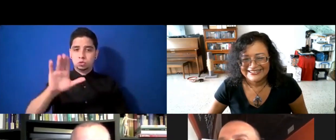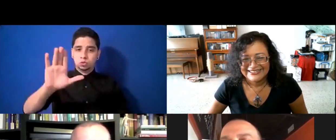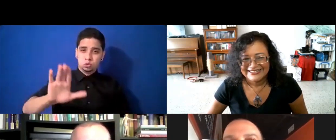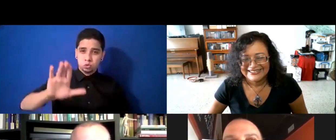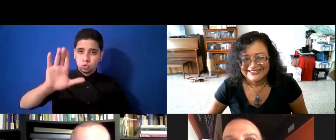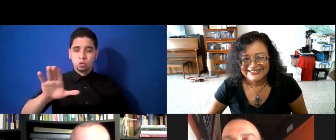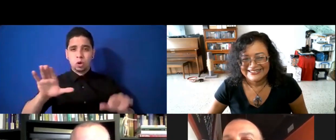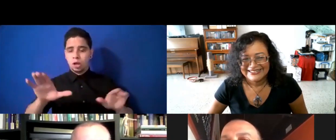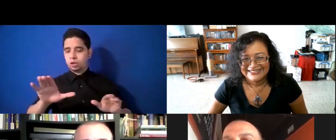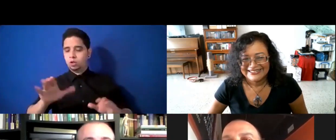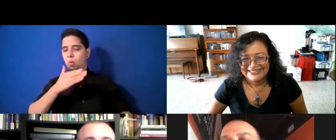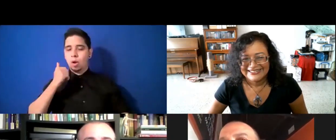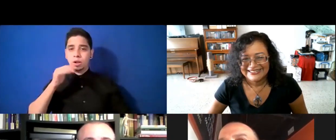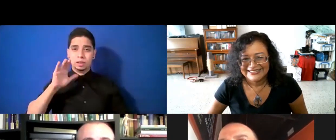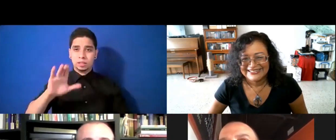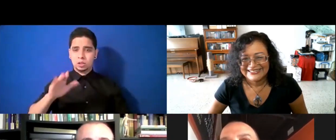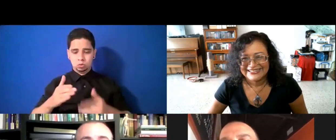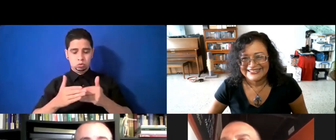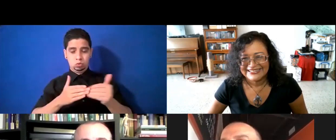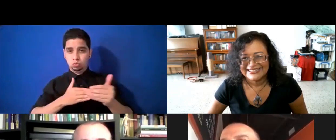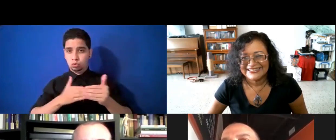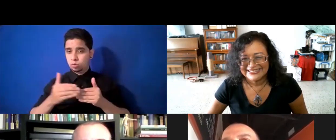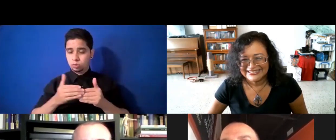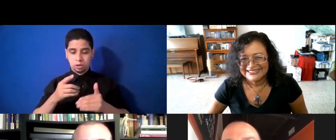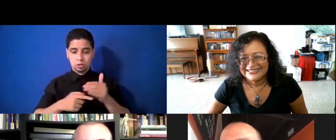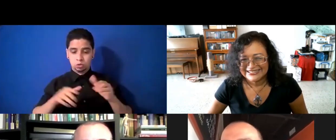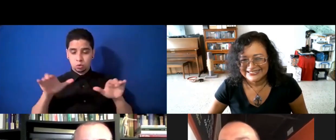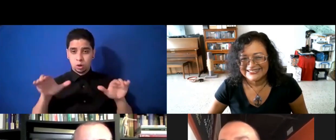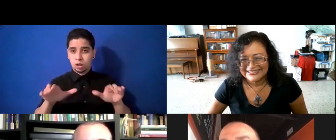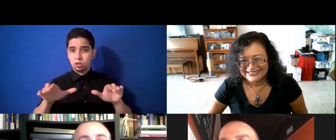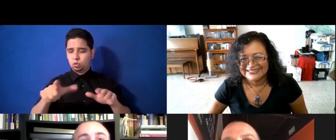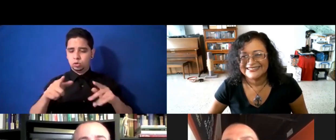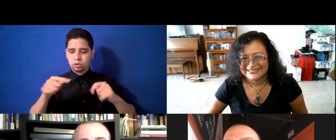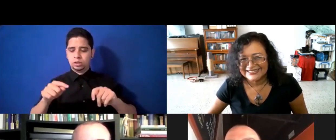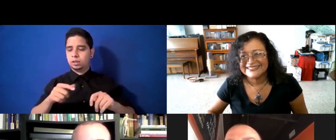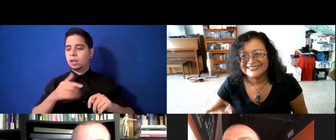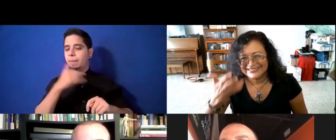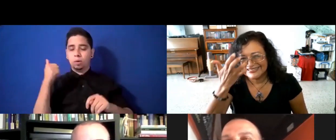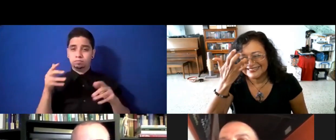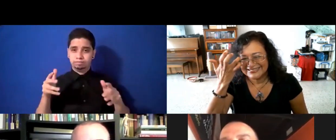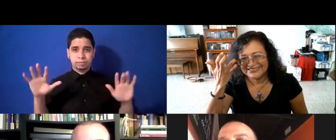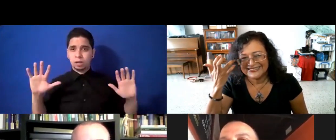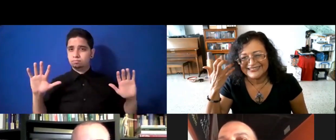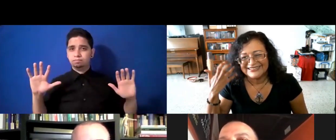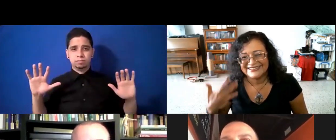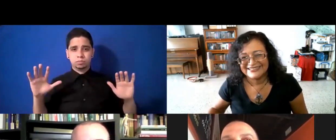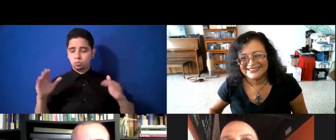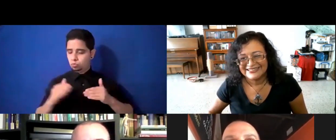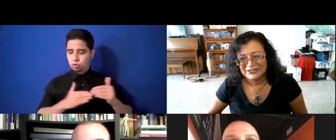puedas, no importa, en lo que hagas, sí, lo mejor que puedas, lo que sea, lo que sea, si vas a ser,